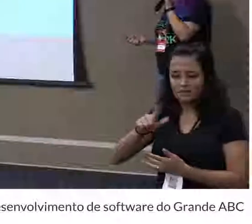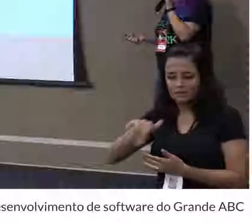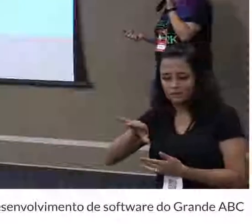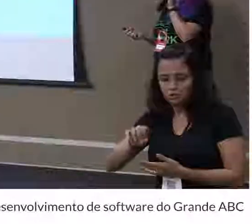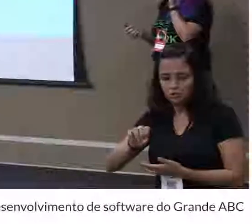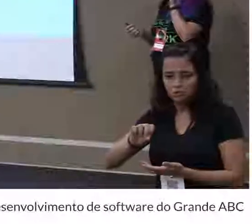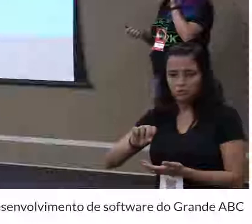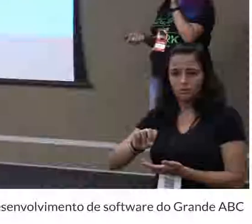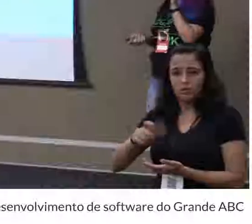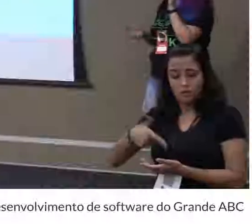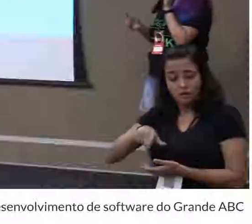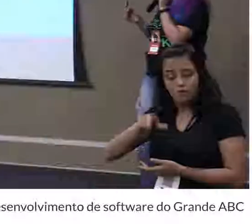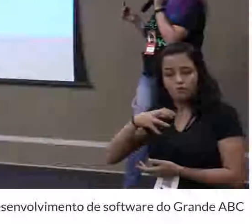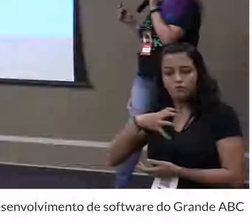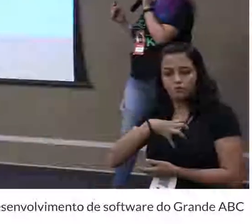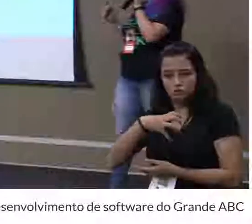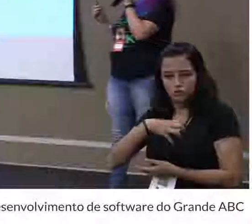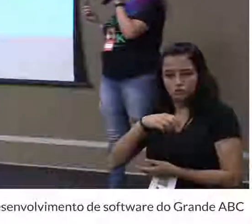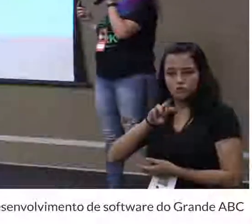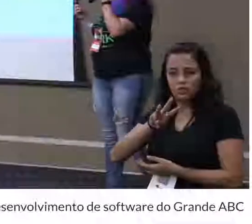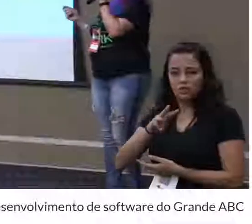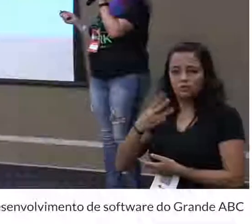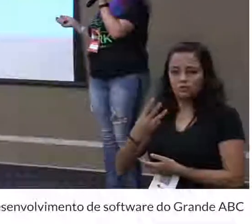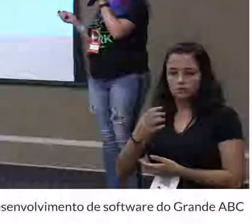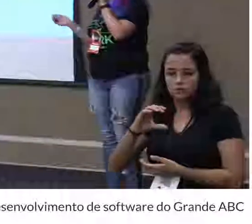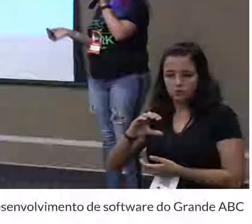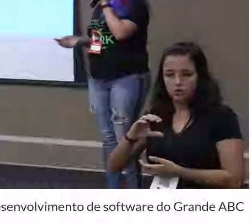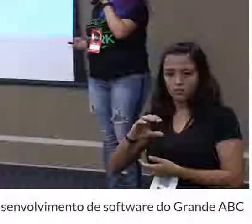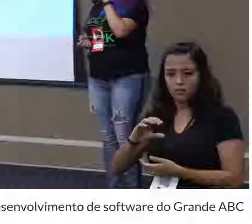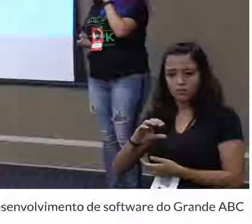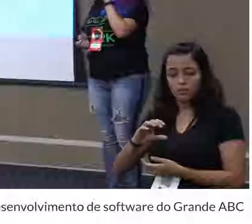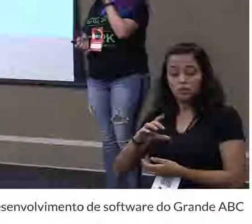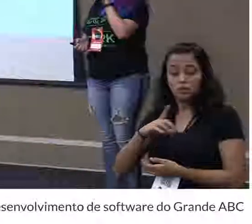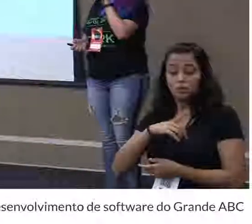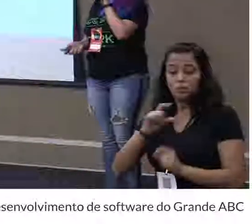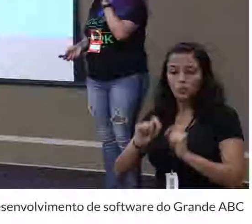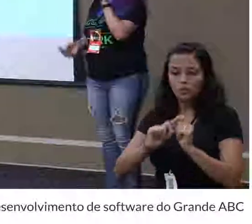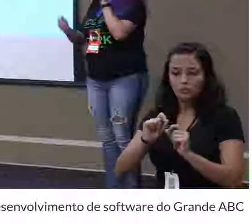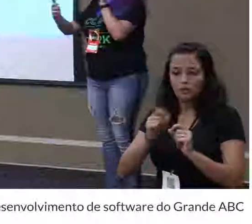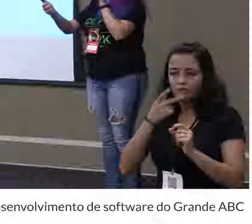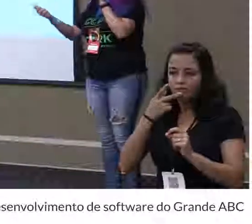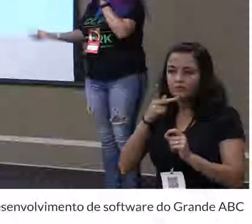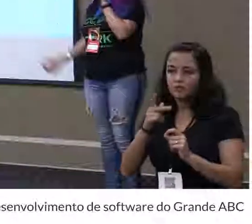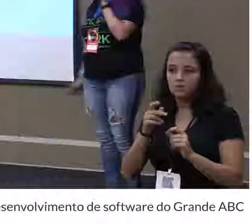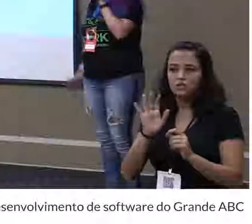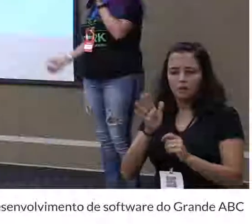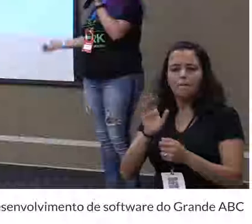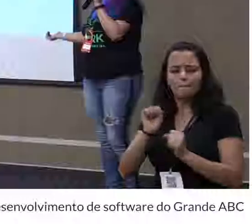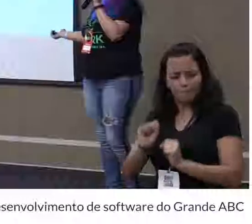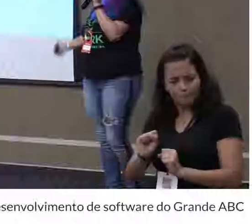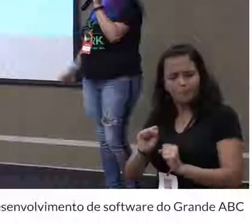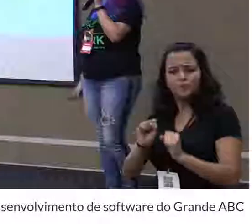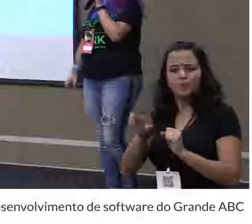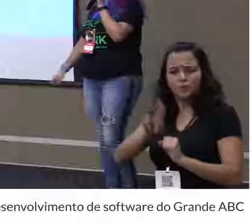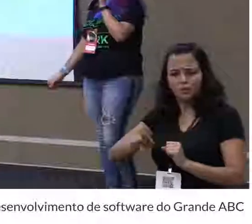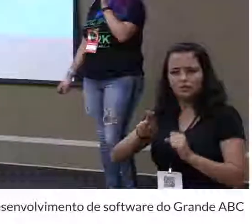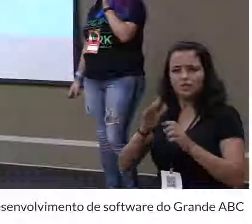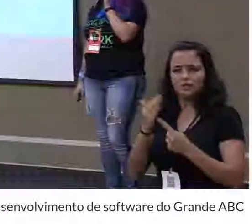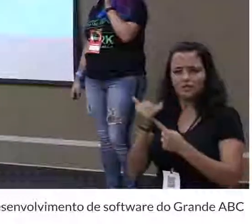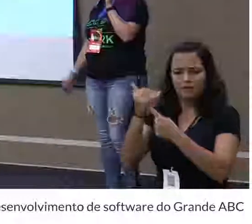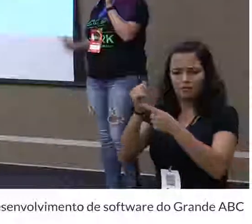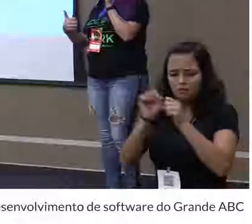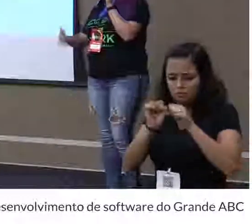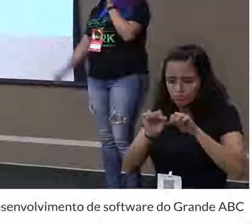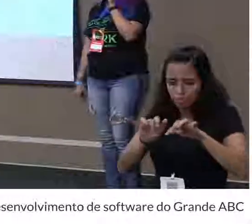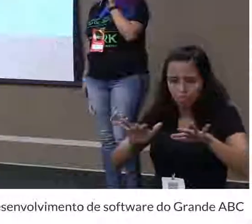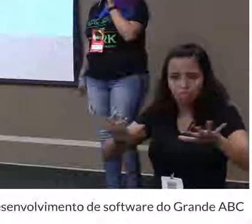Recomendação é o jeito que a W3C tem para falar assim, olha, eu recomendo que você utilize essa tecnologia desse